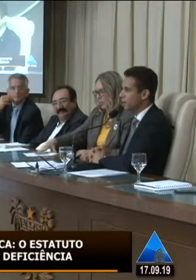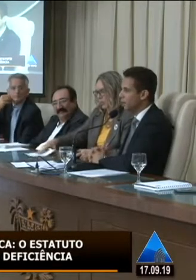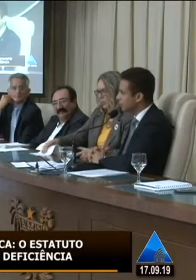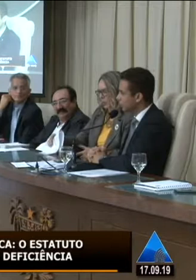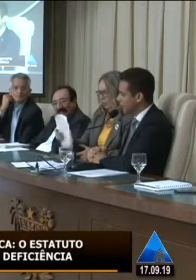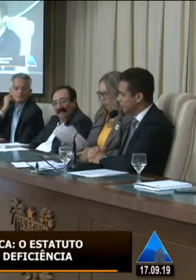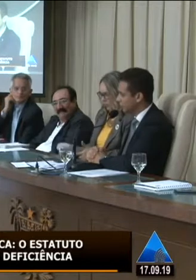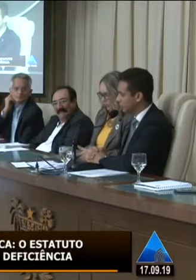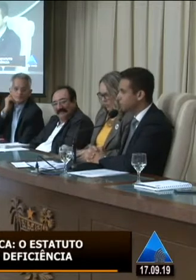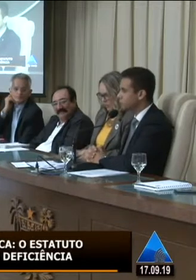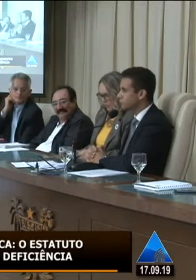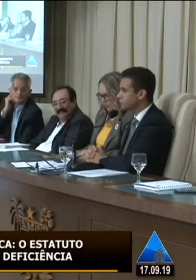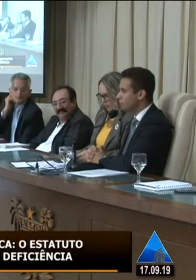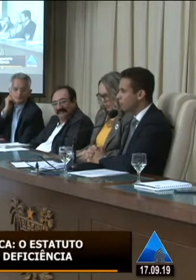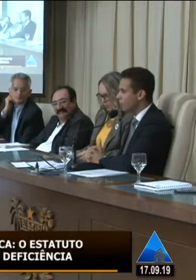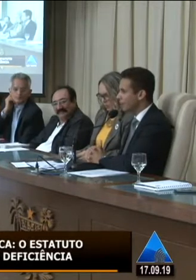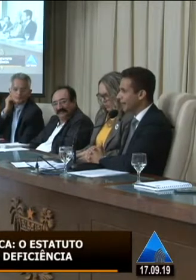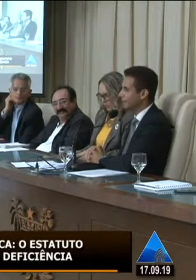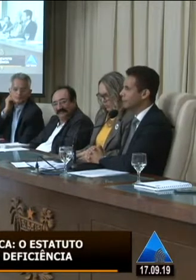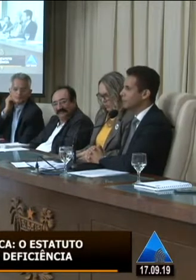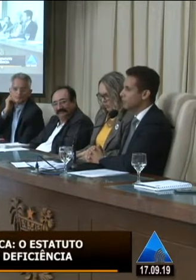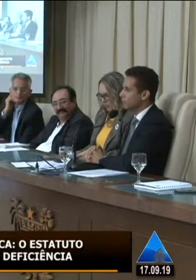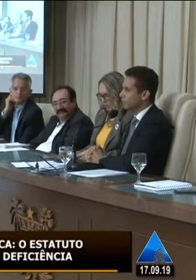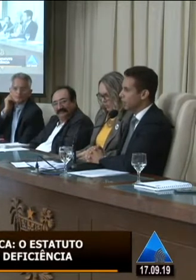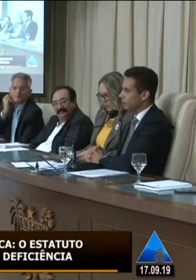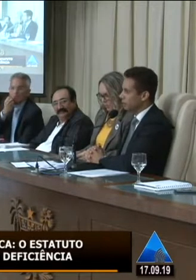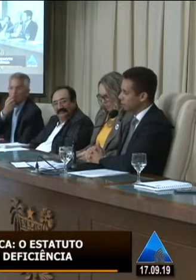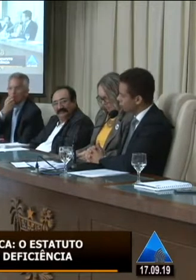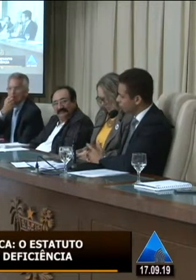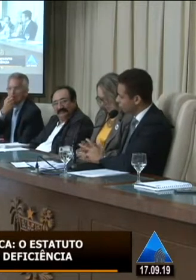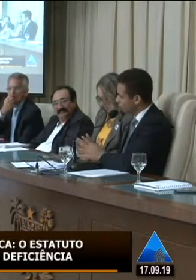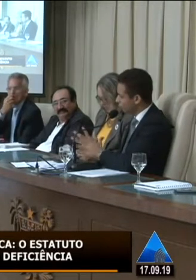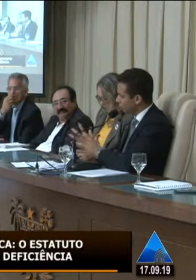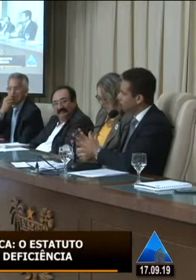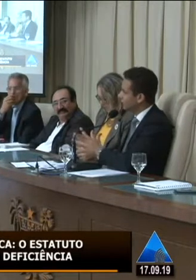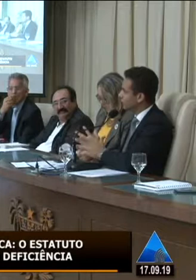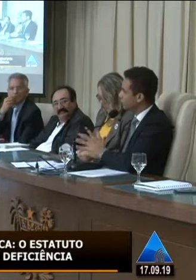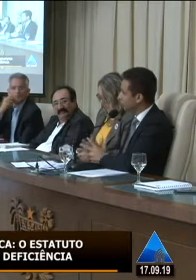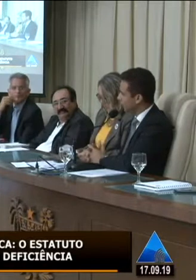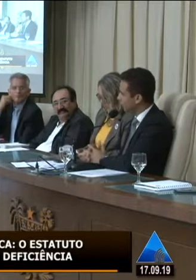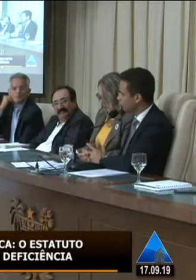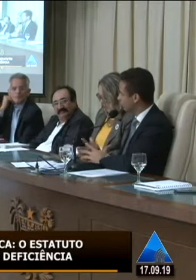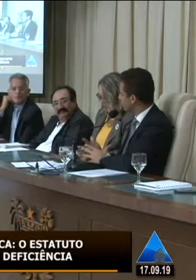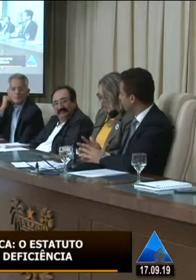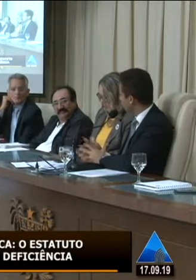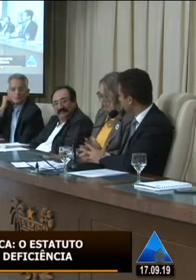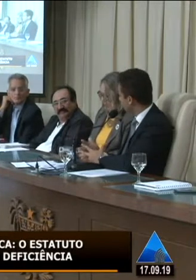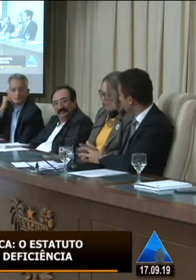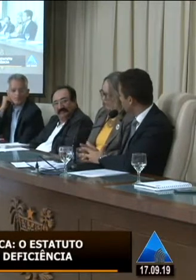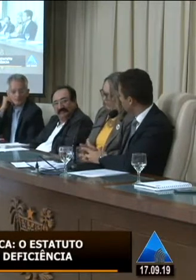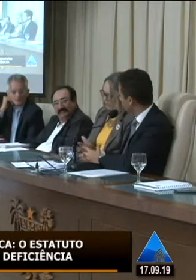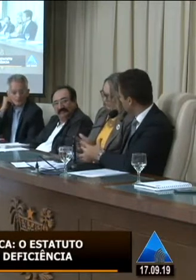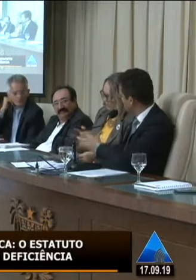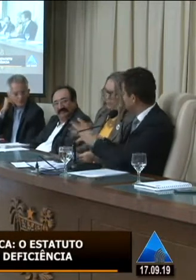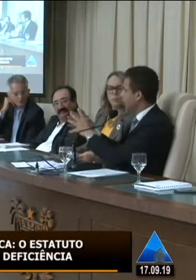encaminhar aqui já uma data para que o debate aqui foi aberto nós já temos já hoje um